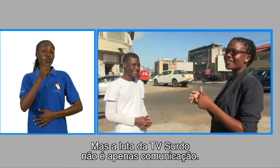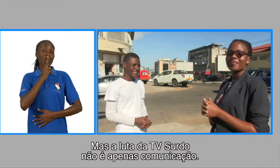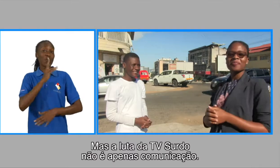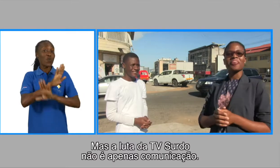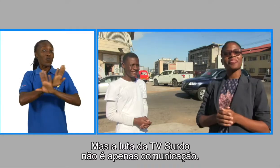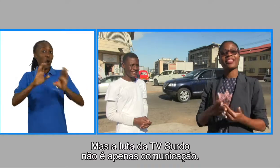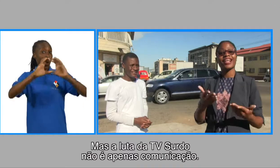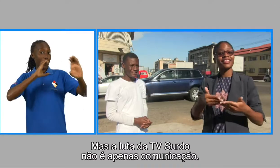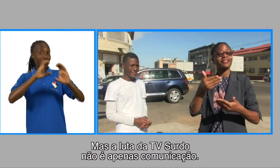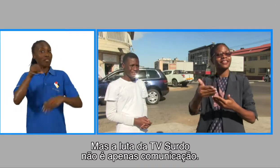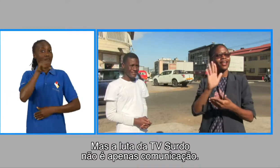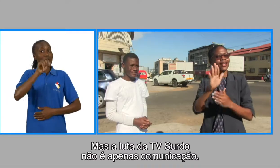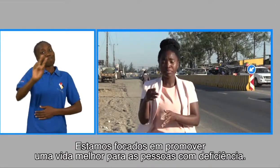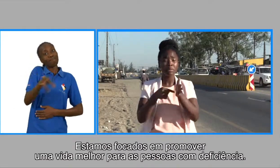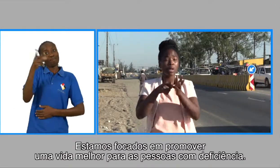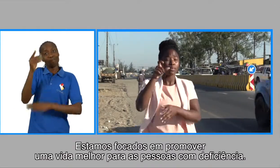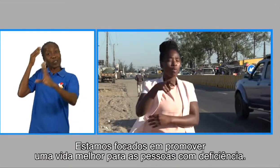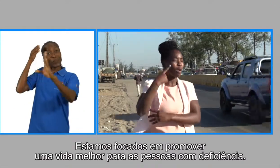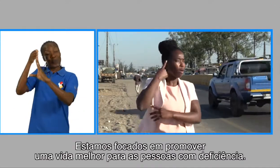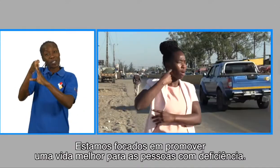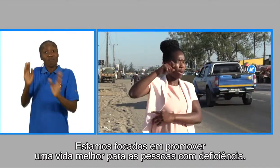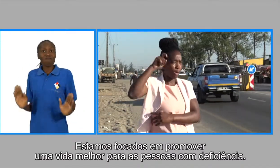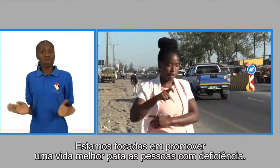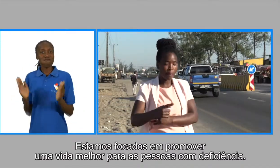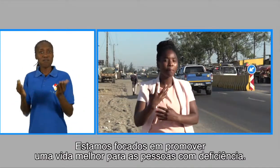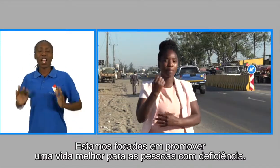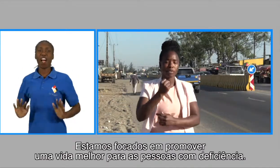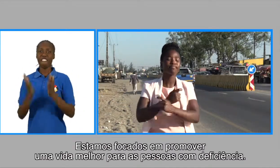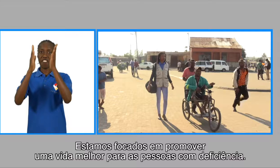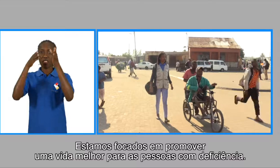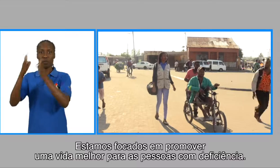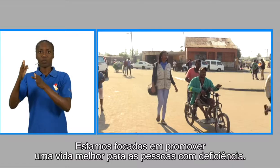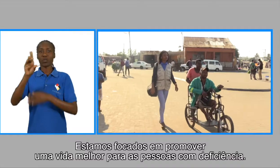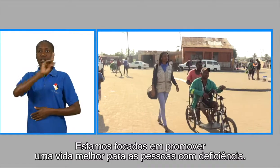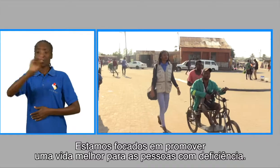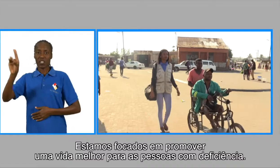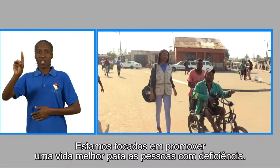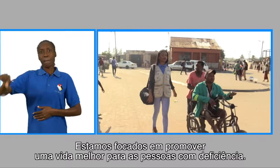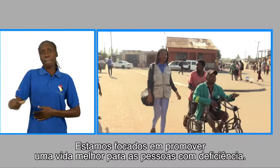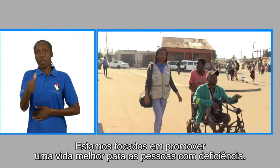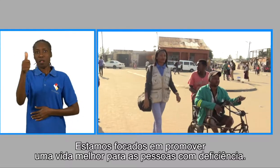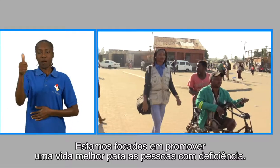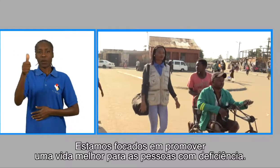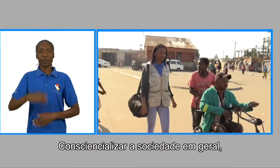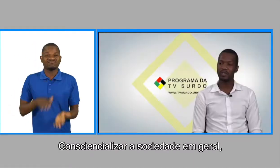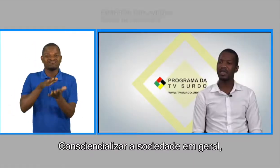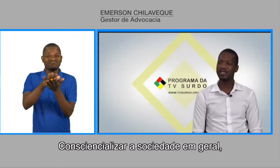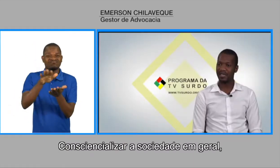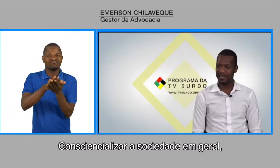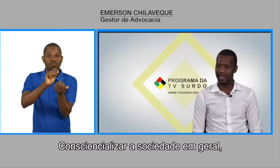não é apenas comunicação. Estamos focados em promover uma vida melhor para as pessoas com deficiência. Consencializar